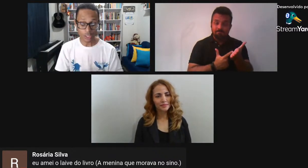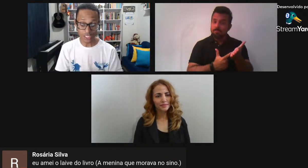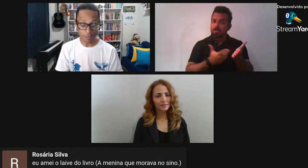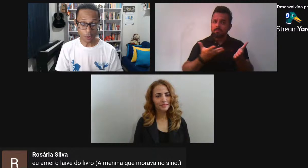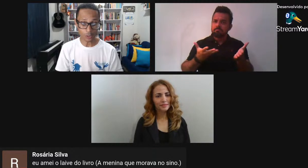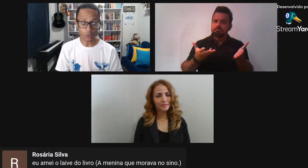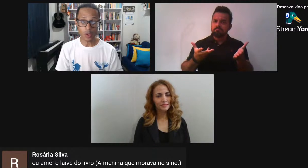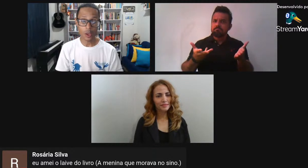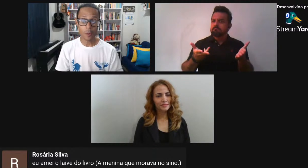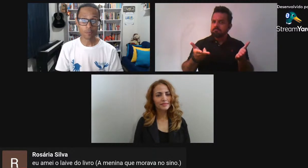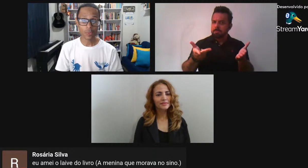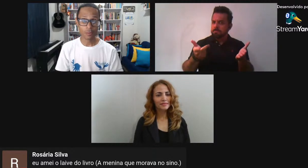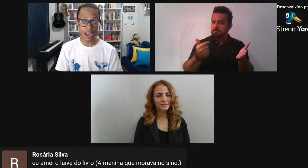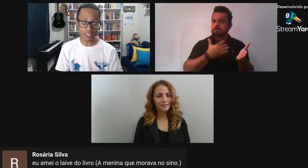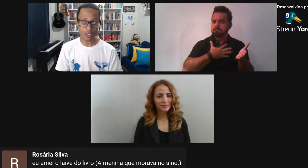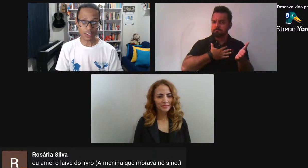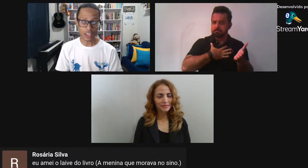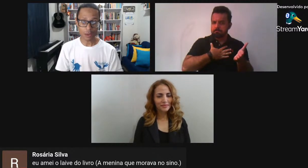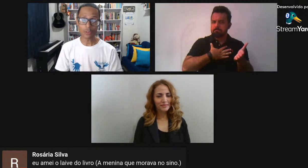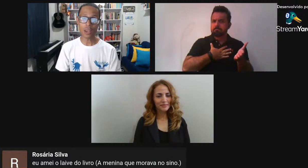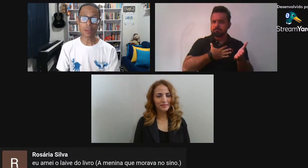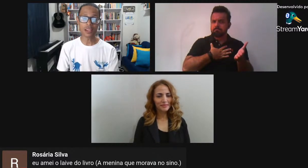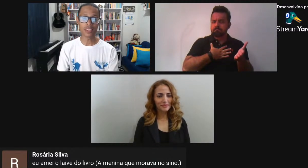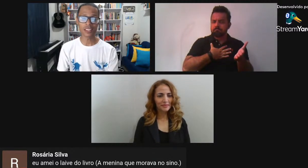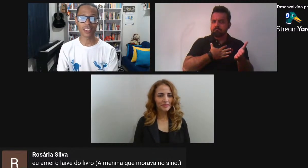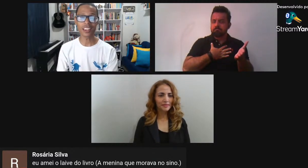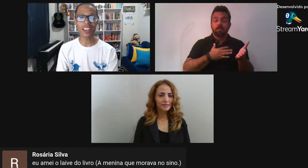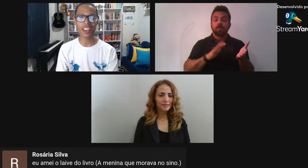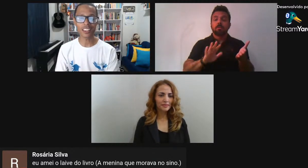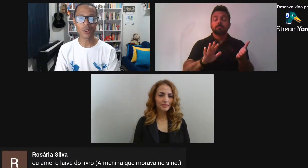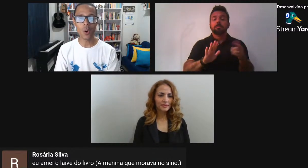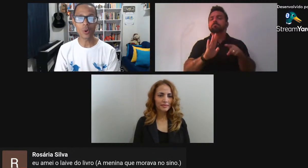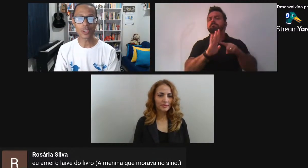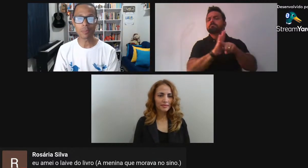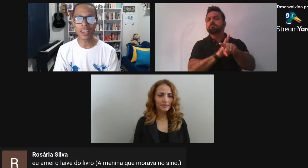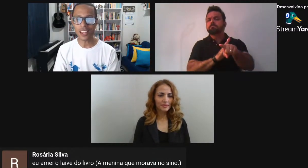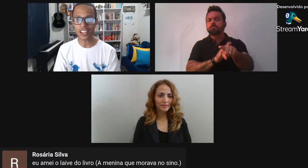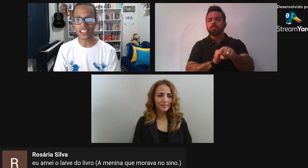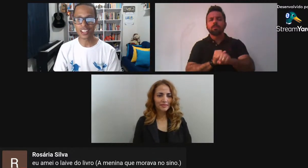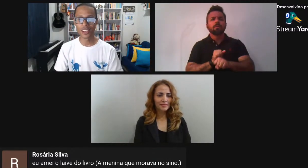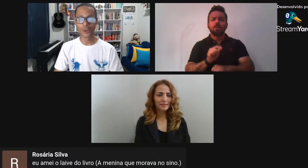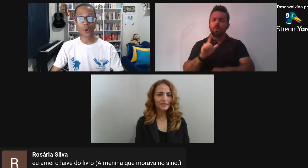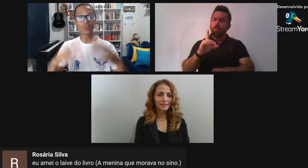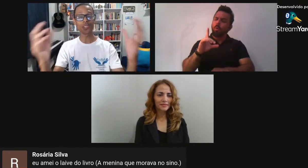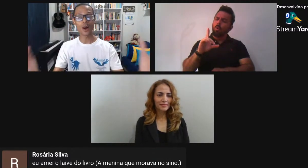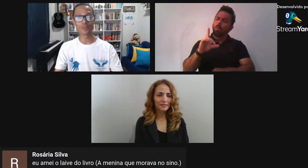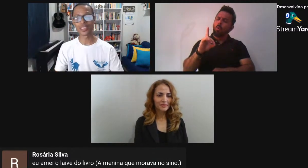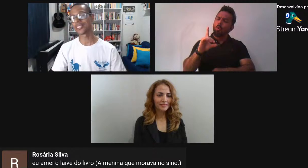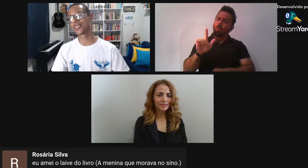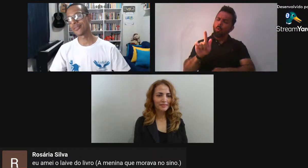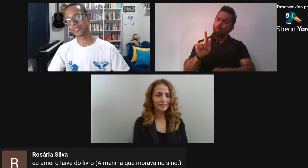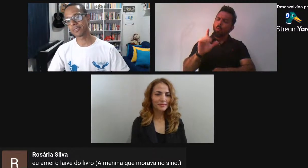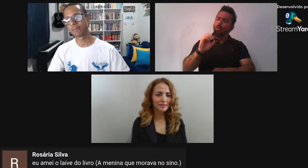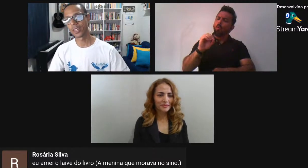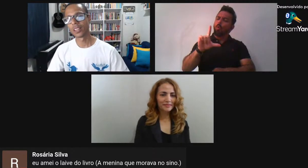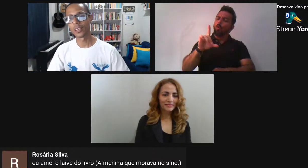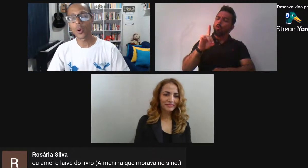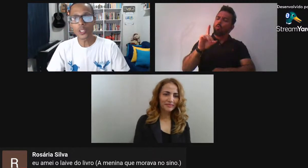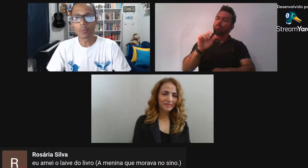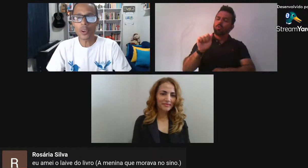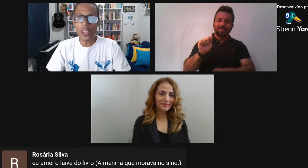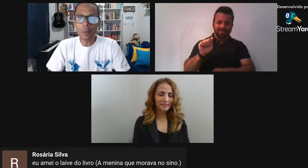Gostei muito Mas nós queremos saber Quem é Golda Meir Gonçalves da Silva